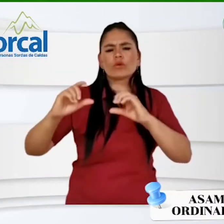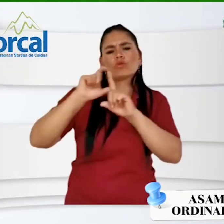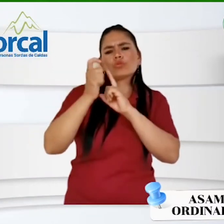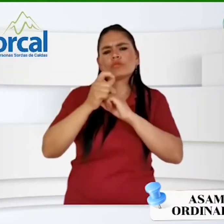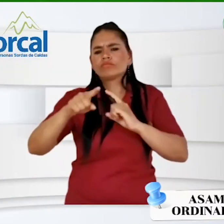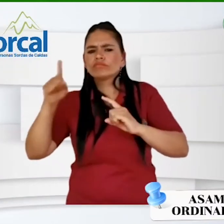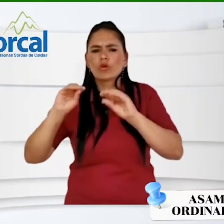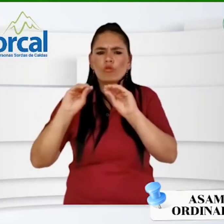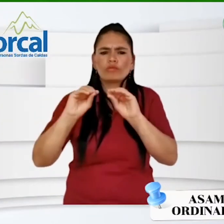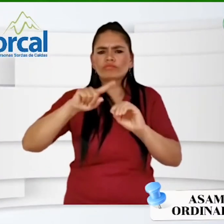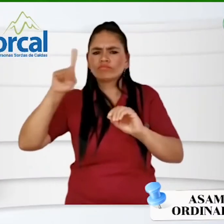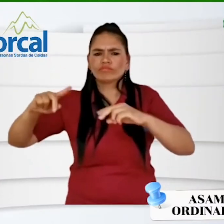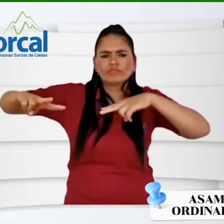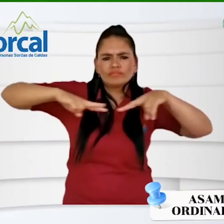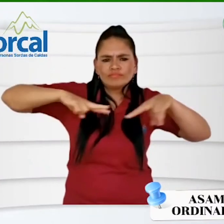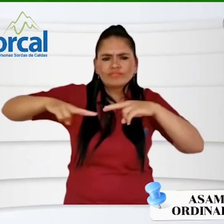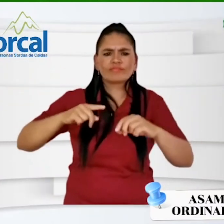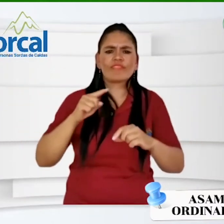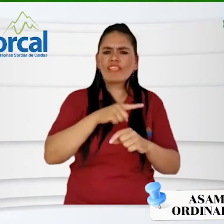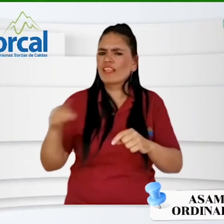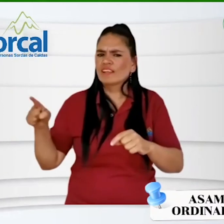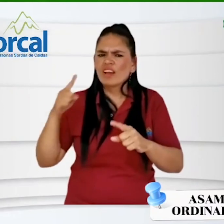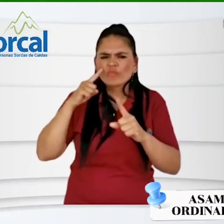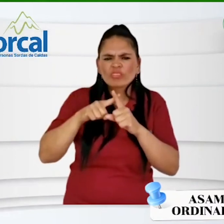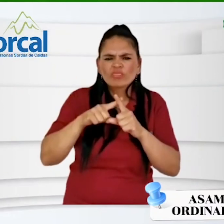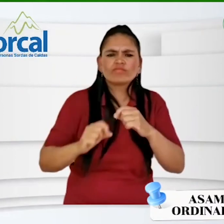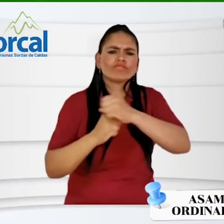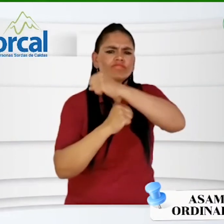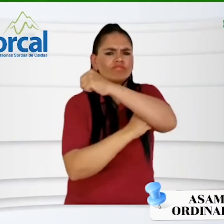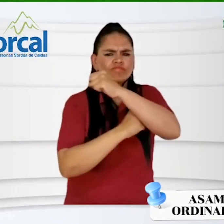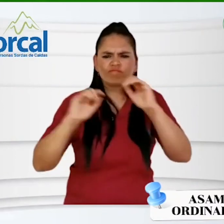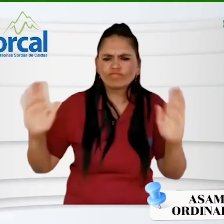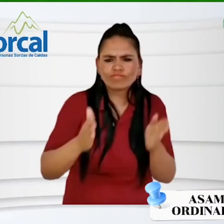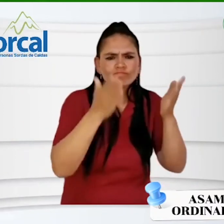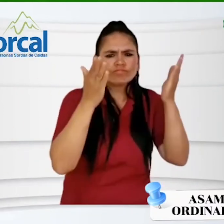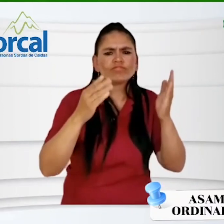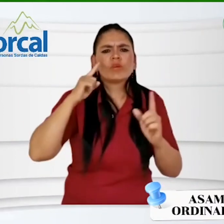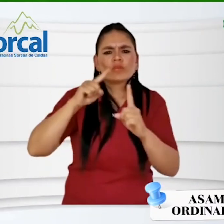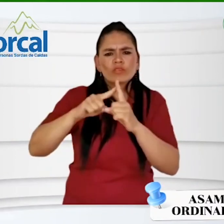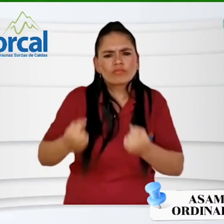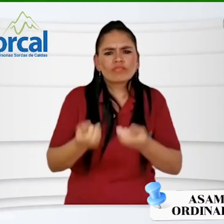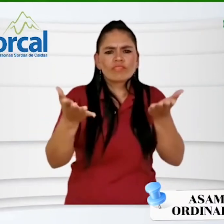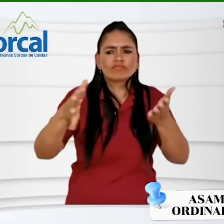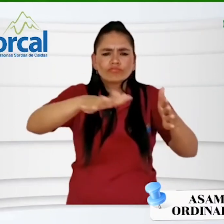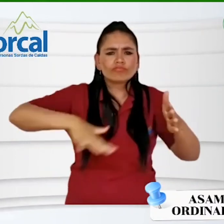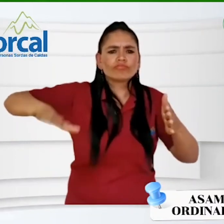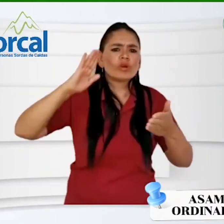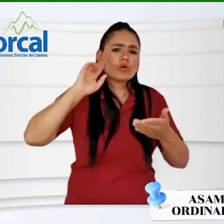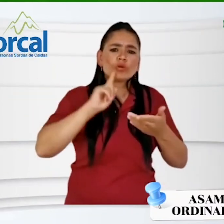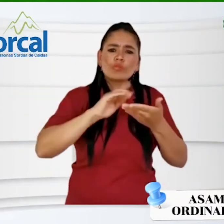asociación como Comunicaciones, Cultura, Formación, Administrativo, quienes tuvieron como objetivo el fortalecimiento y promoción de